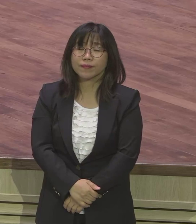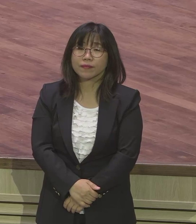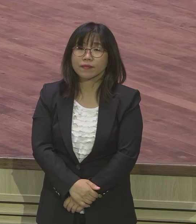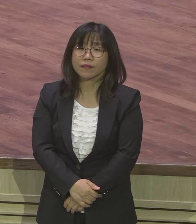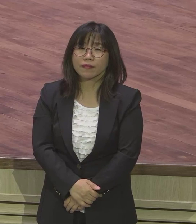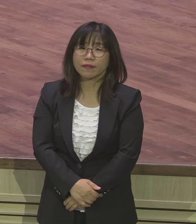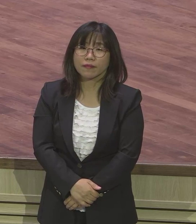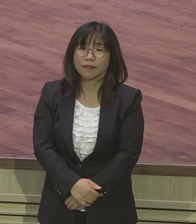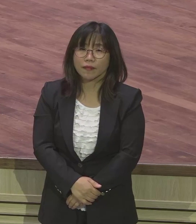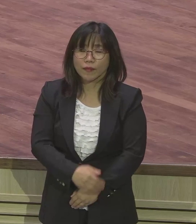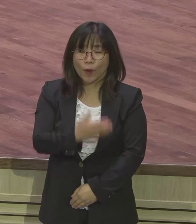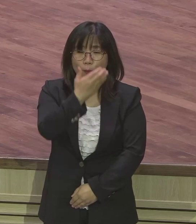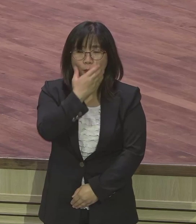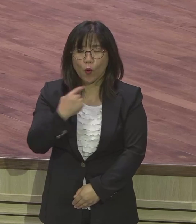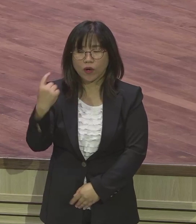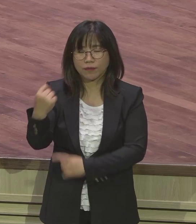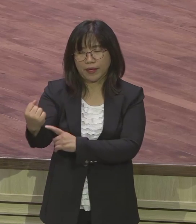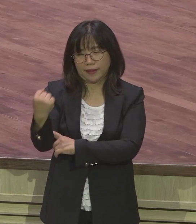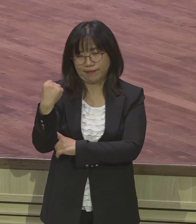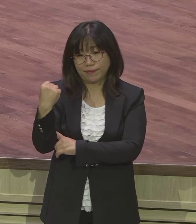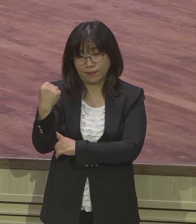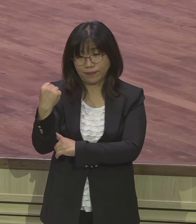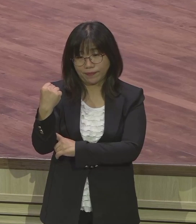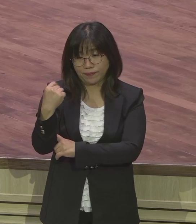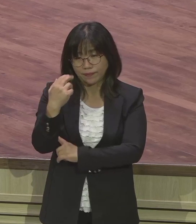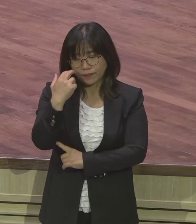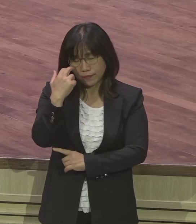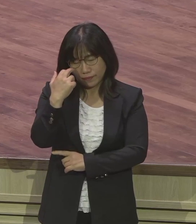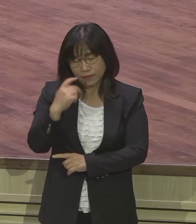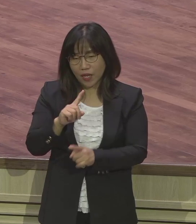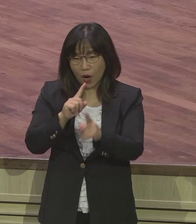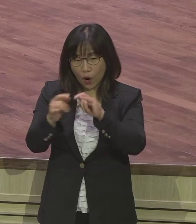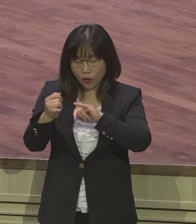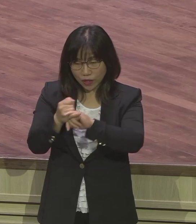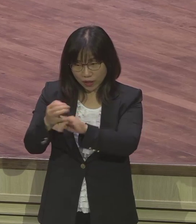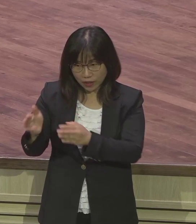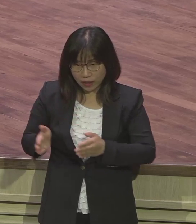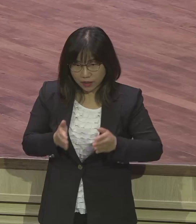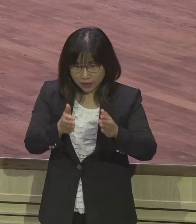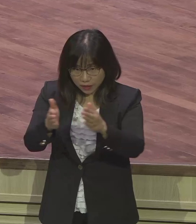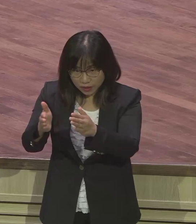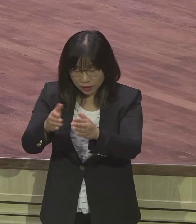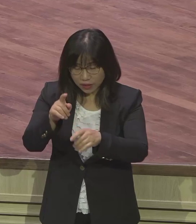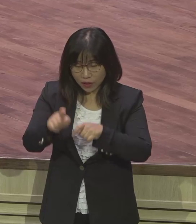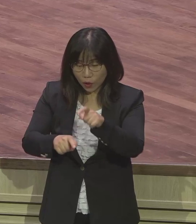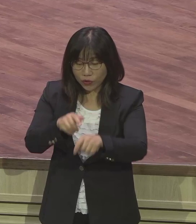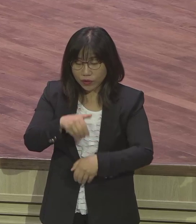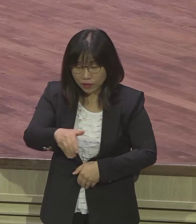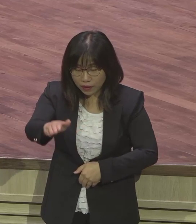보금의 위력입니다 보금의 위력 은약의 여정을 걷고 있는 사람들의 위력이에요